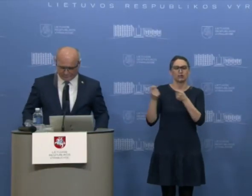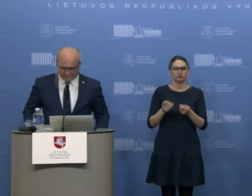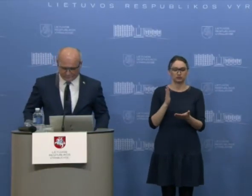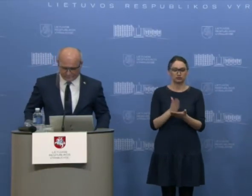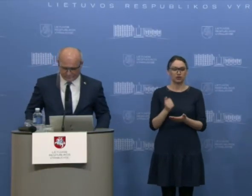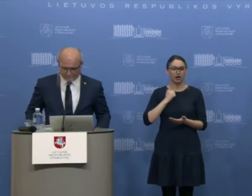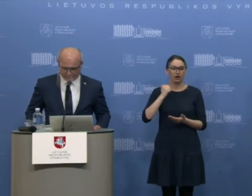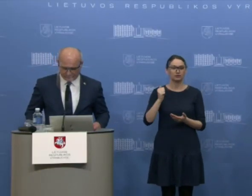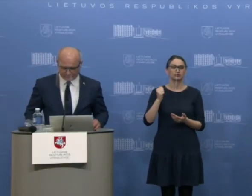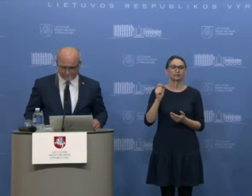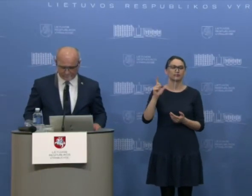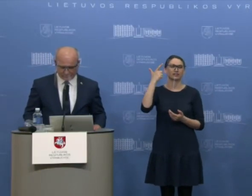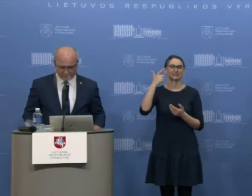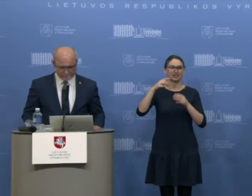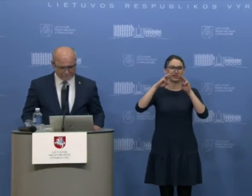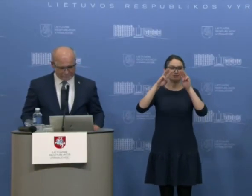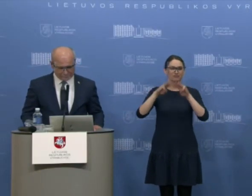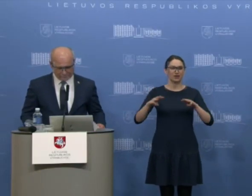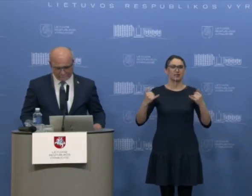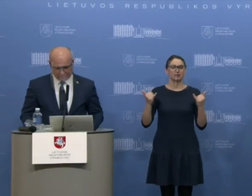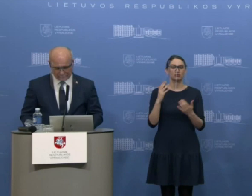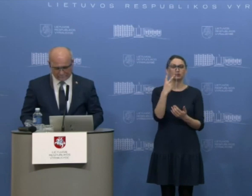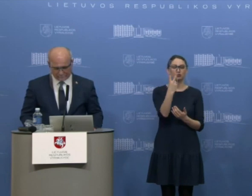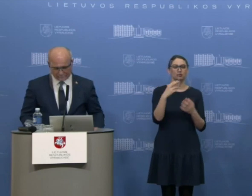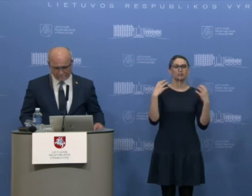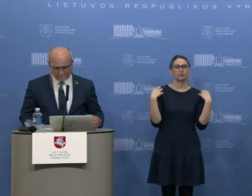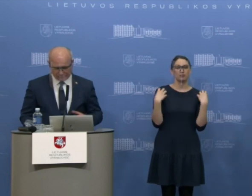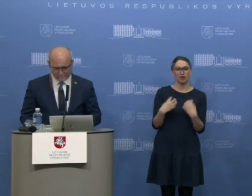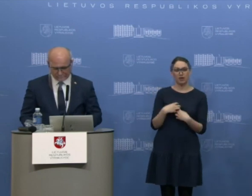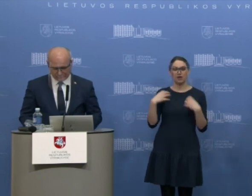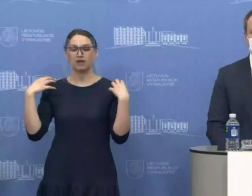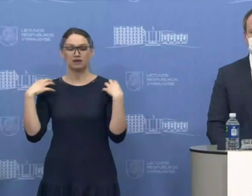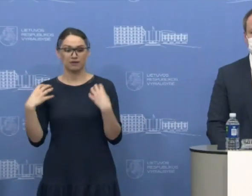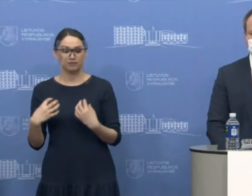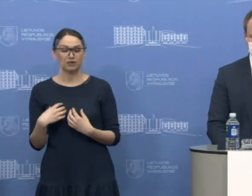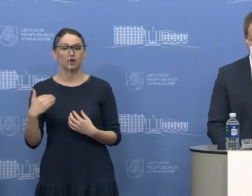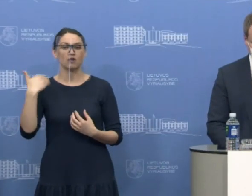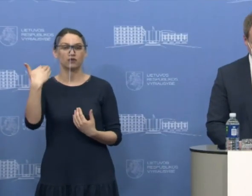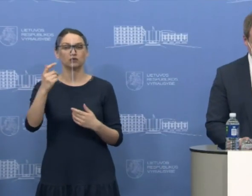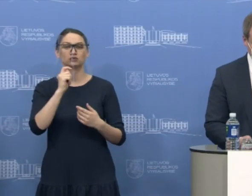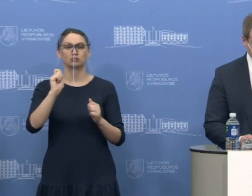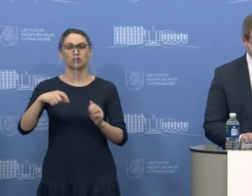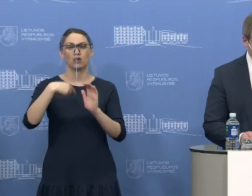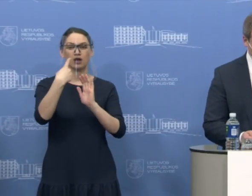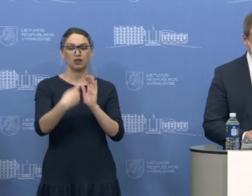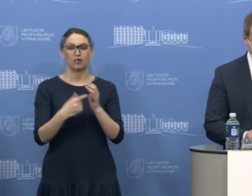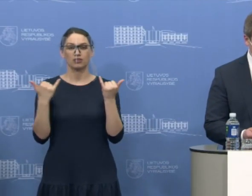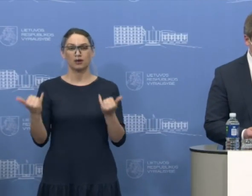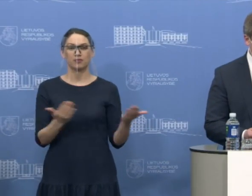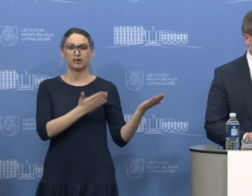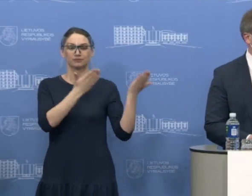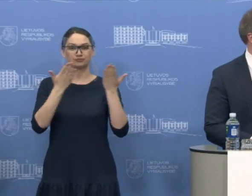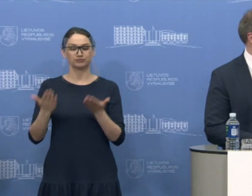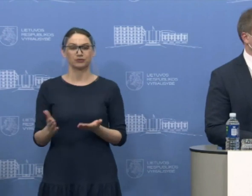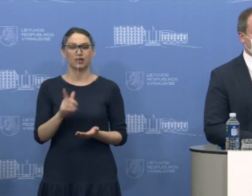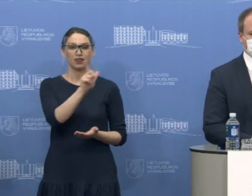Dėkuoju viceministrui, kaip jau sakiau, dabar kalbės du merai ir tada gerbiami žurnalistai bus jūsų klausimai. Tai dabar pakviesiu prie